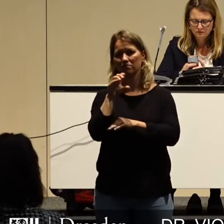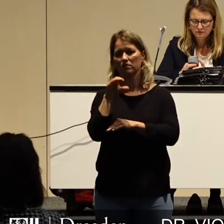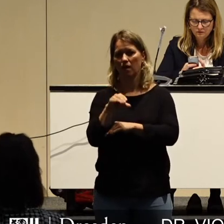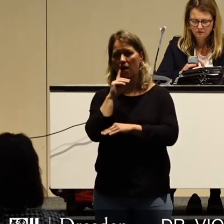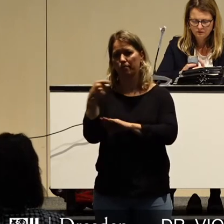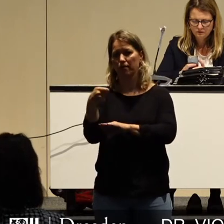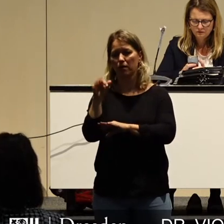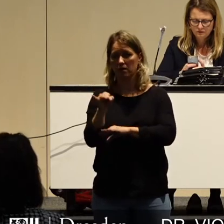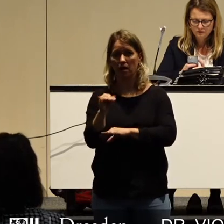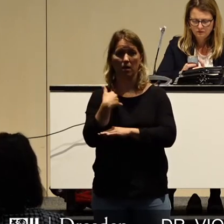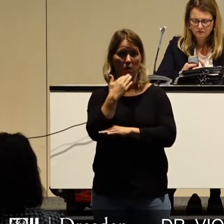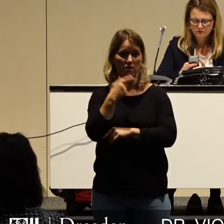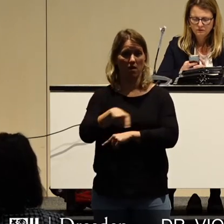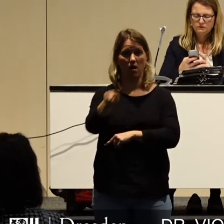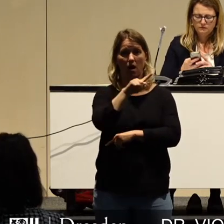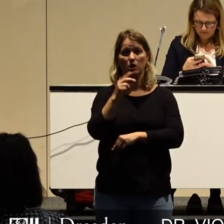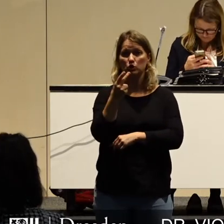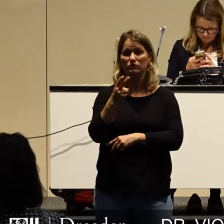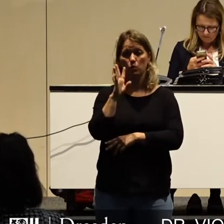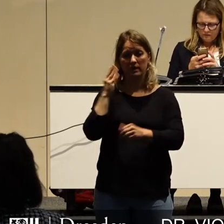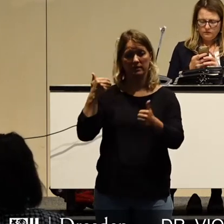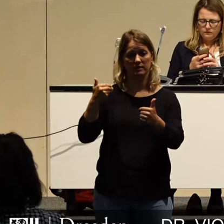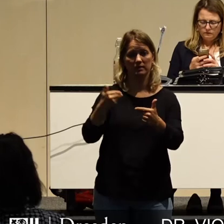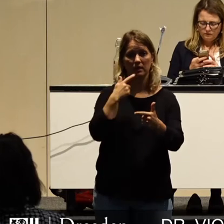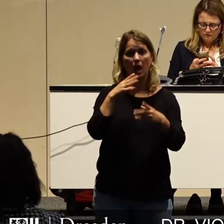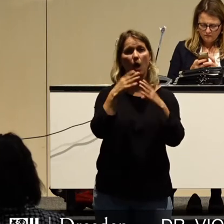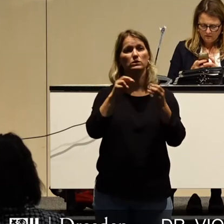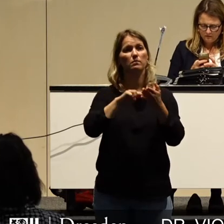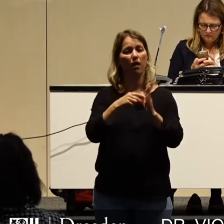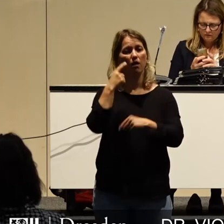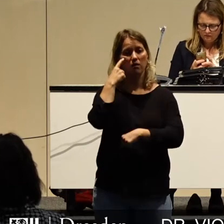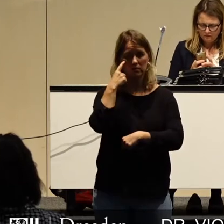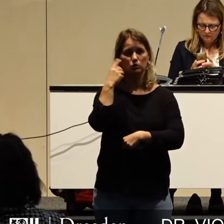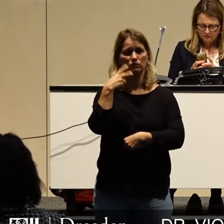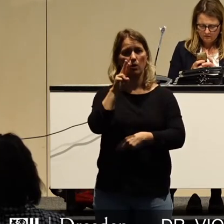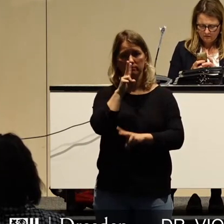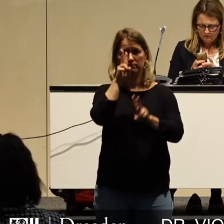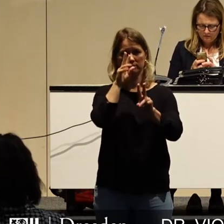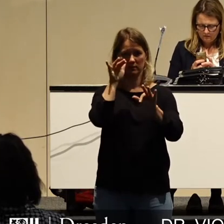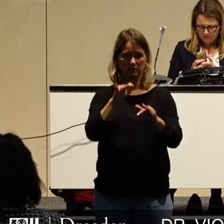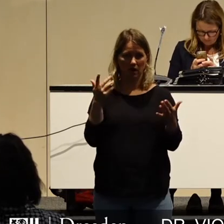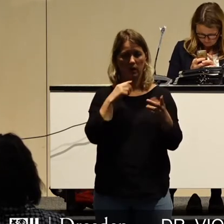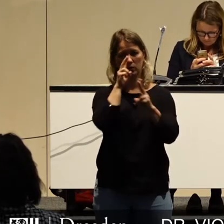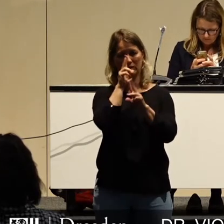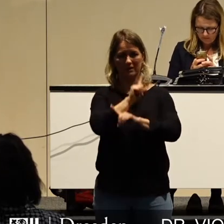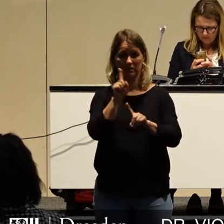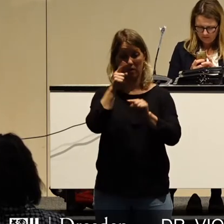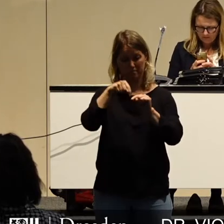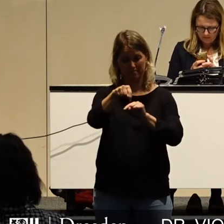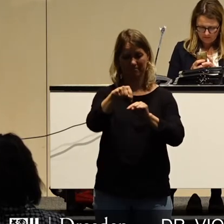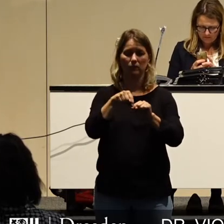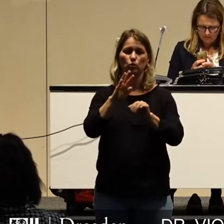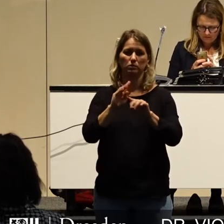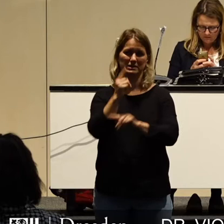Beteiligten hoffentlich ohnehin schon bei jeder Haushaltplanaufstellung tun. Denn dieser Haushalt wird ein besonderer Haushalt.